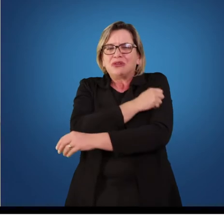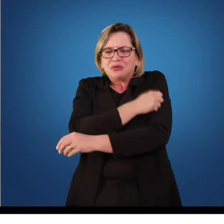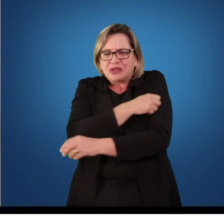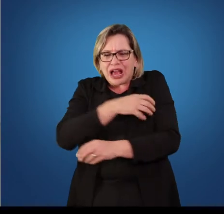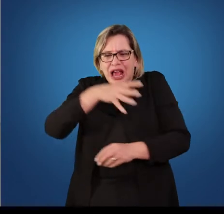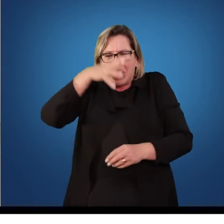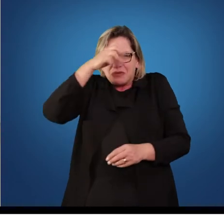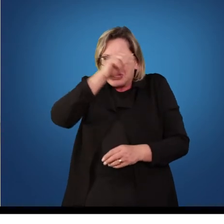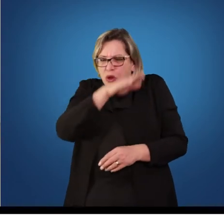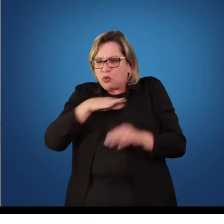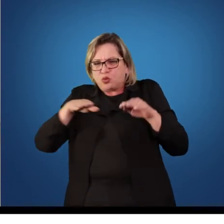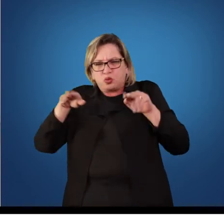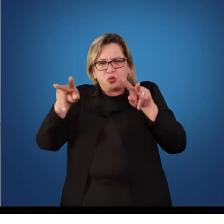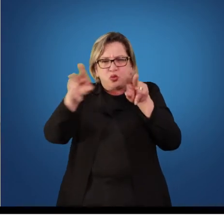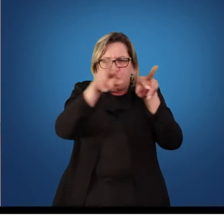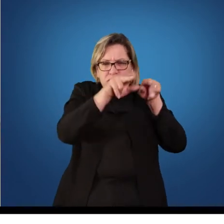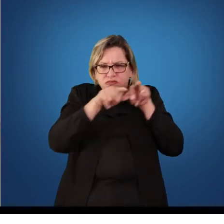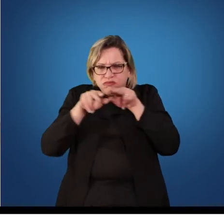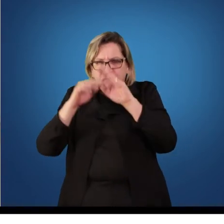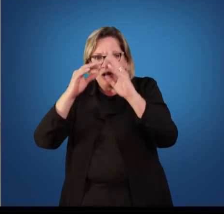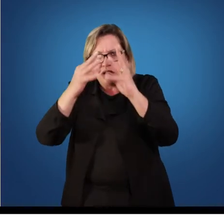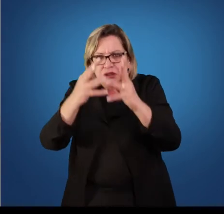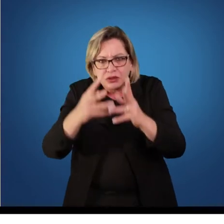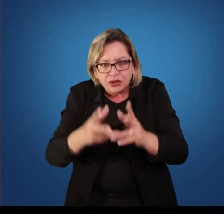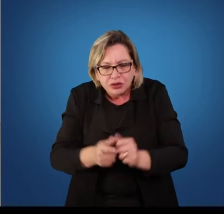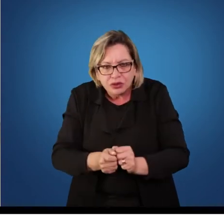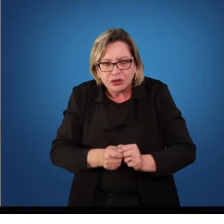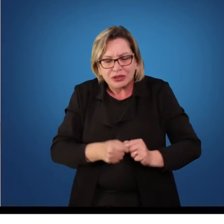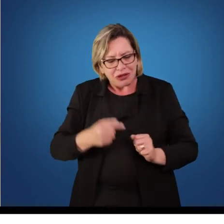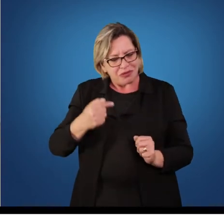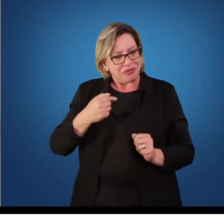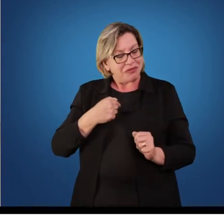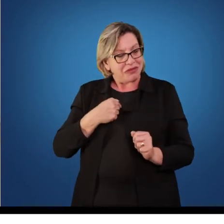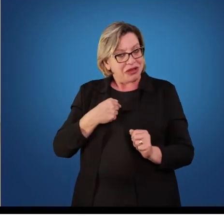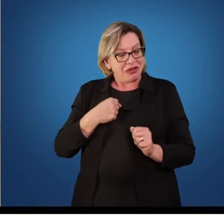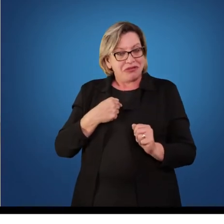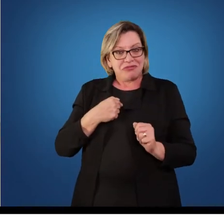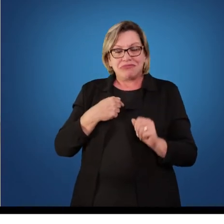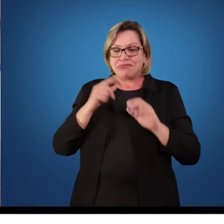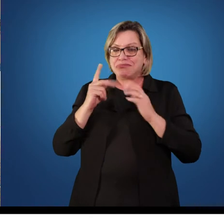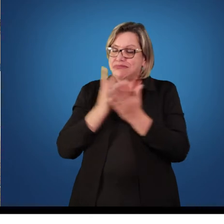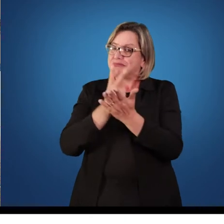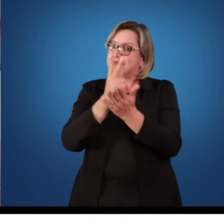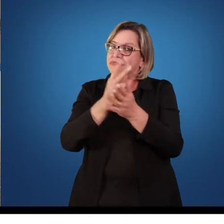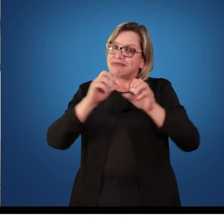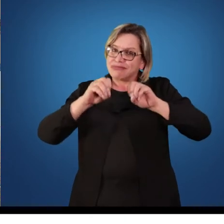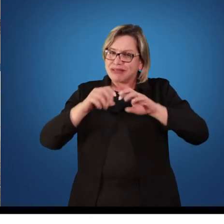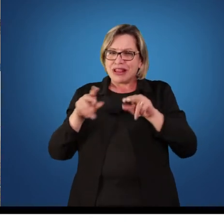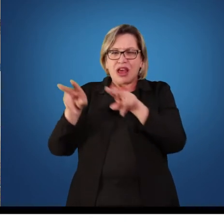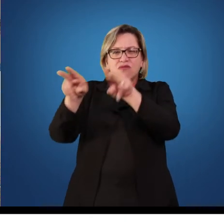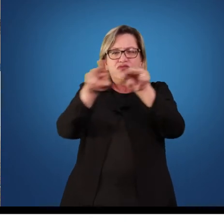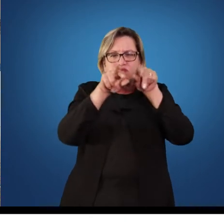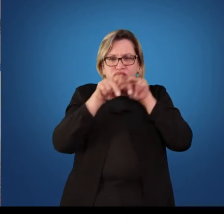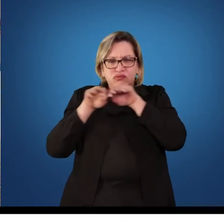padrão? Isso significa que meu ensino deve ser padrão? Então, nessa perspectiva mais